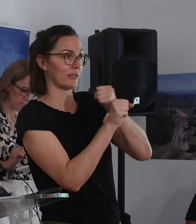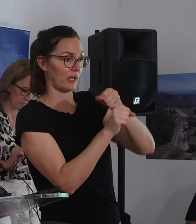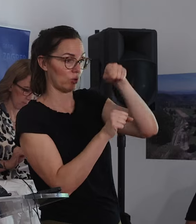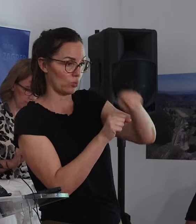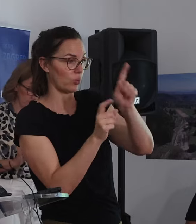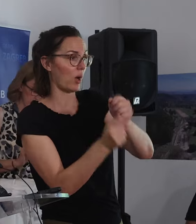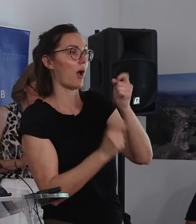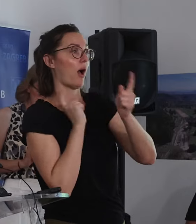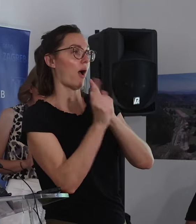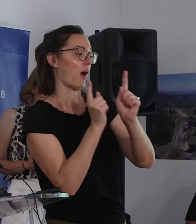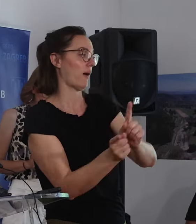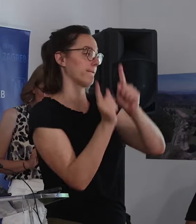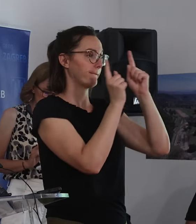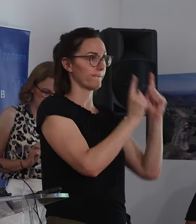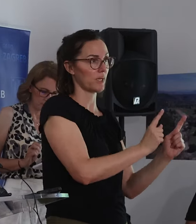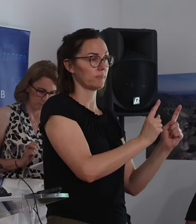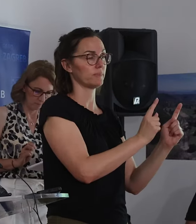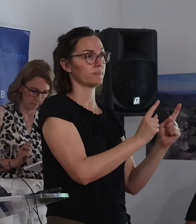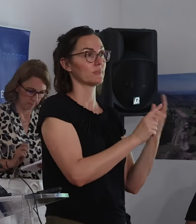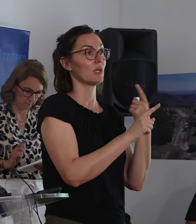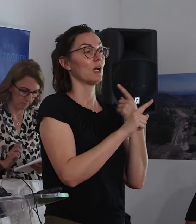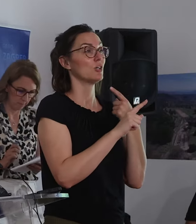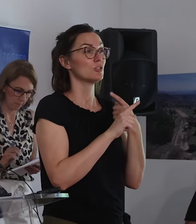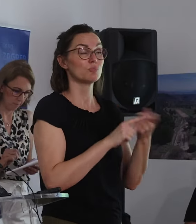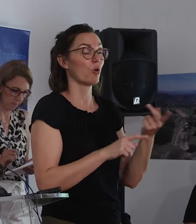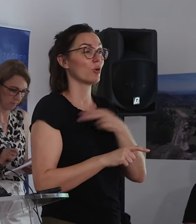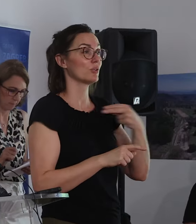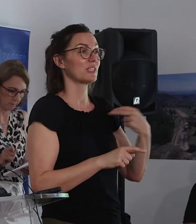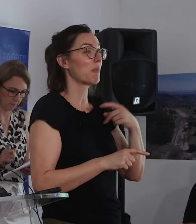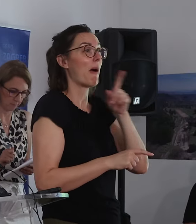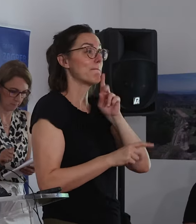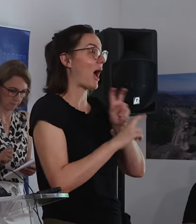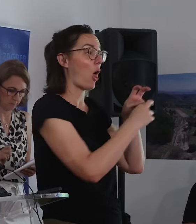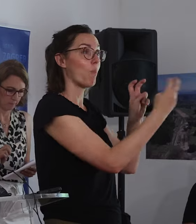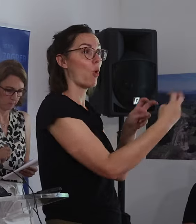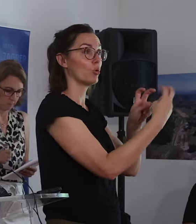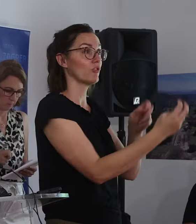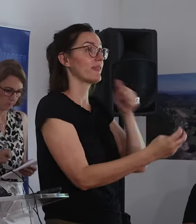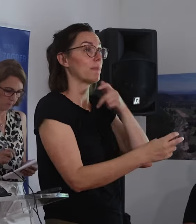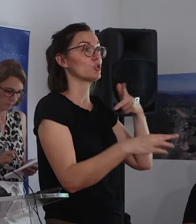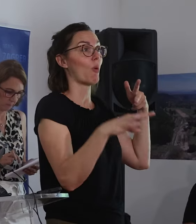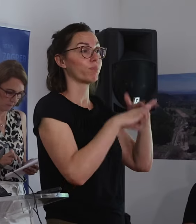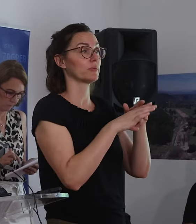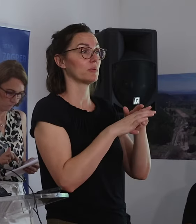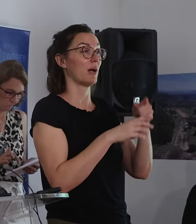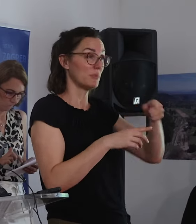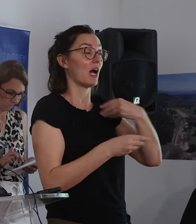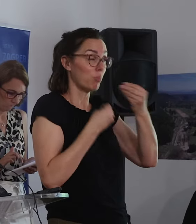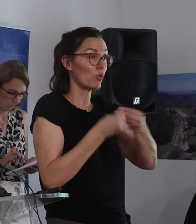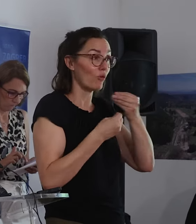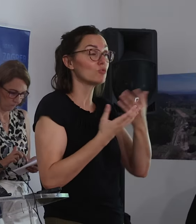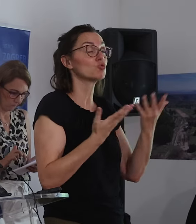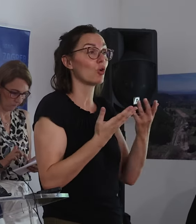promet funkcionirao preko Jadanskog mosta, jer se Zagreb sa ovoliko malo mosto o to ne može priuštiti. Međutim, ponovit ću još jedno, 50 godina